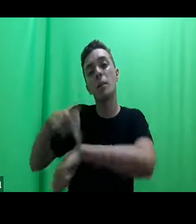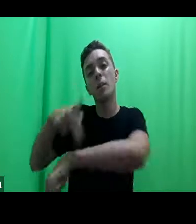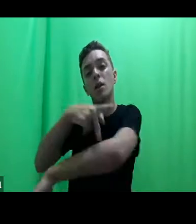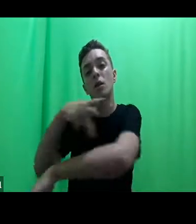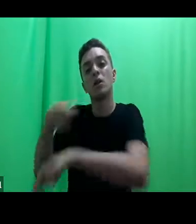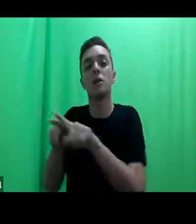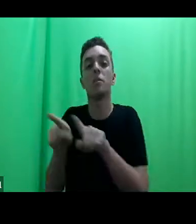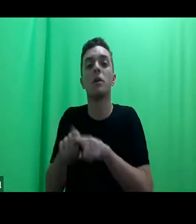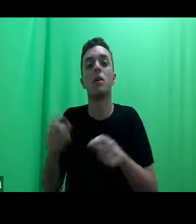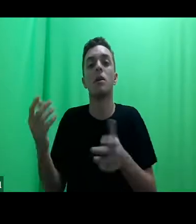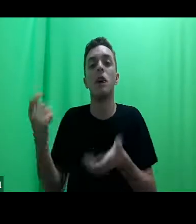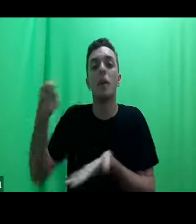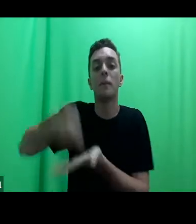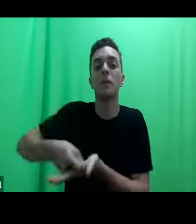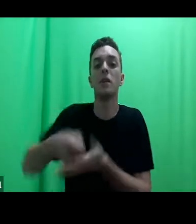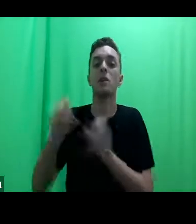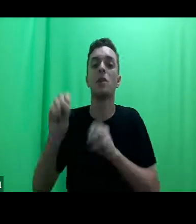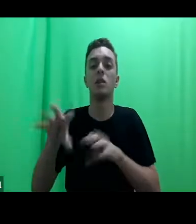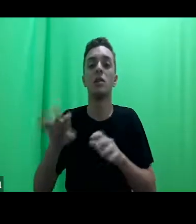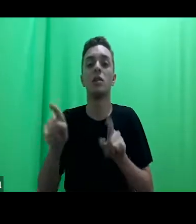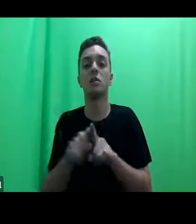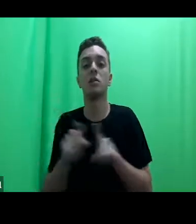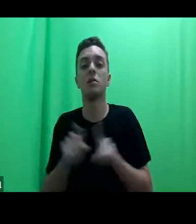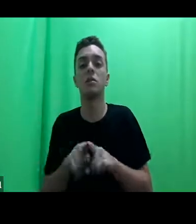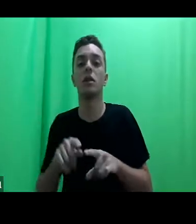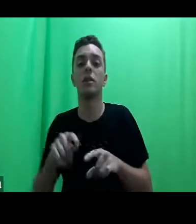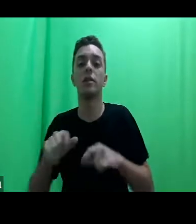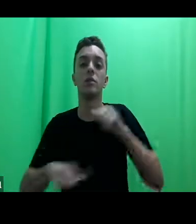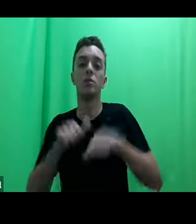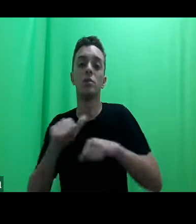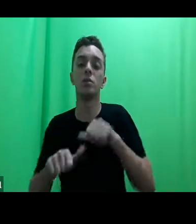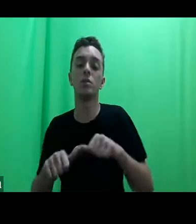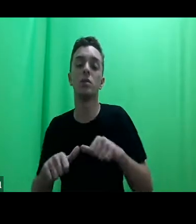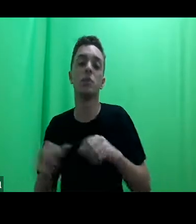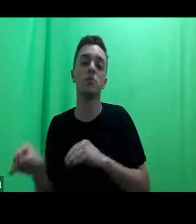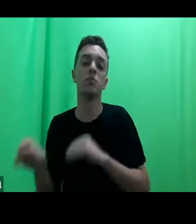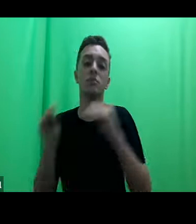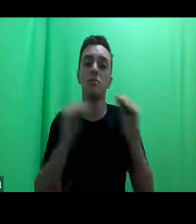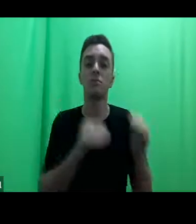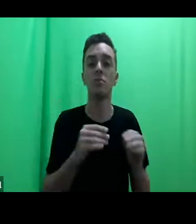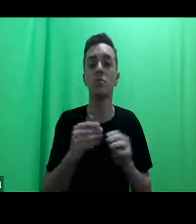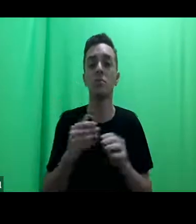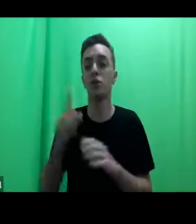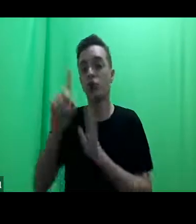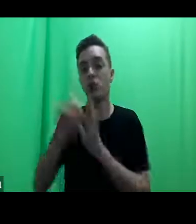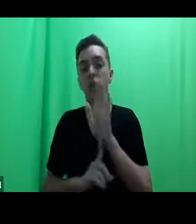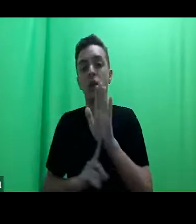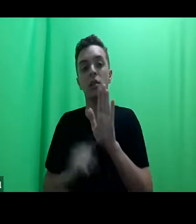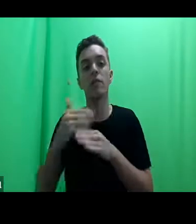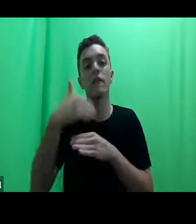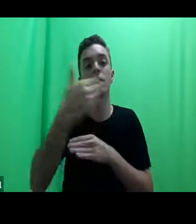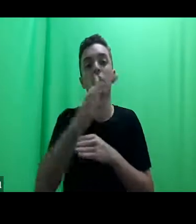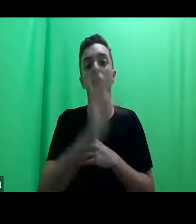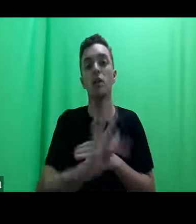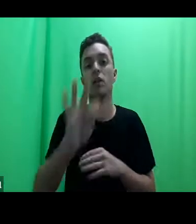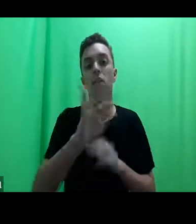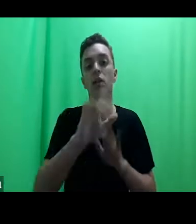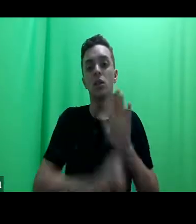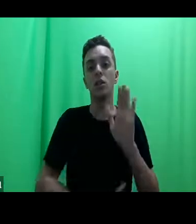ensino e, ao mesmo tempo, de mobilizar o direito para fora das faculdades. Então, aqui eu vou elencar